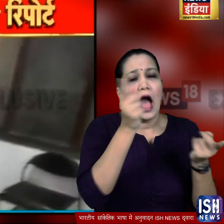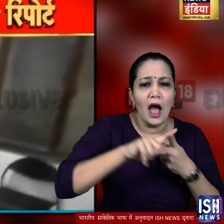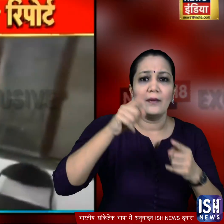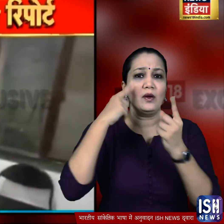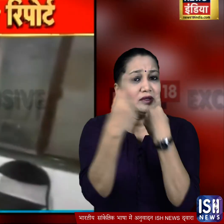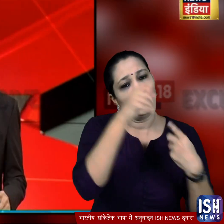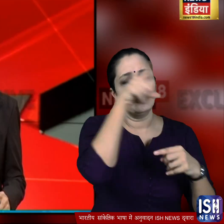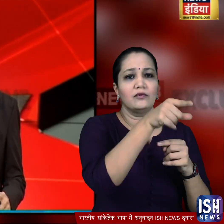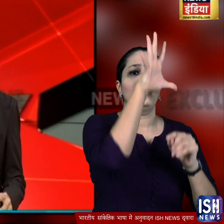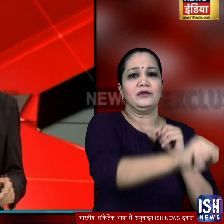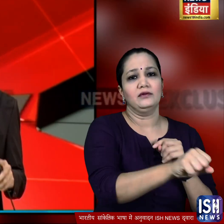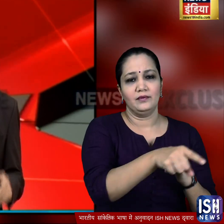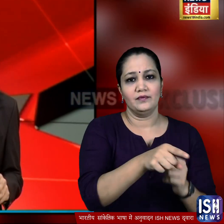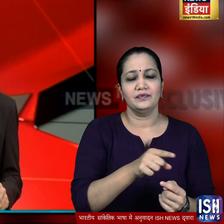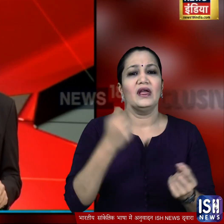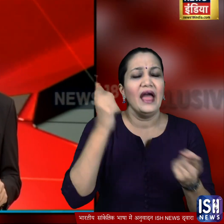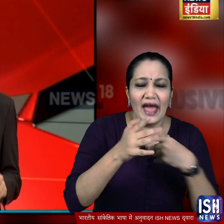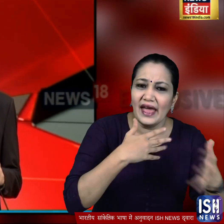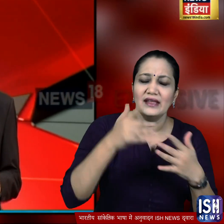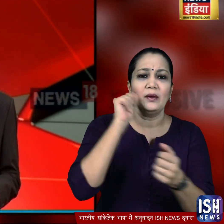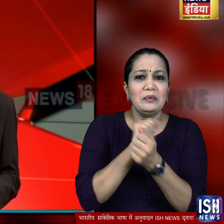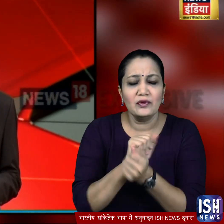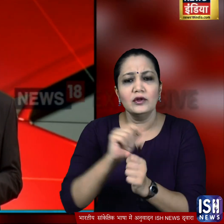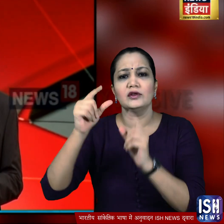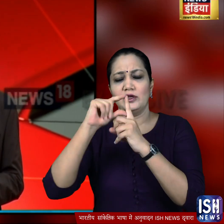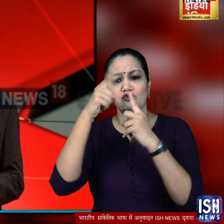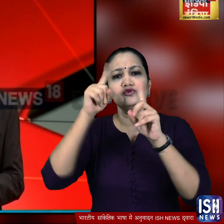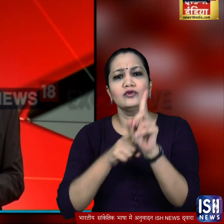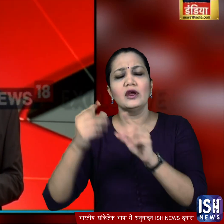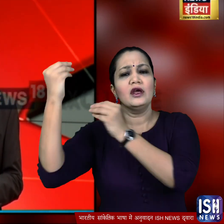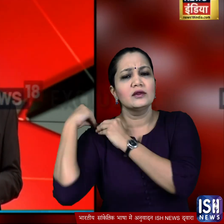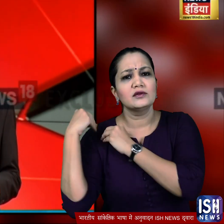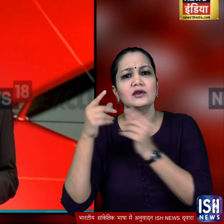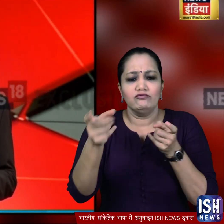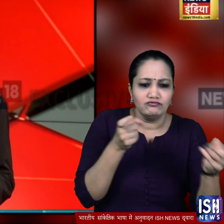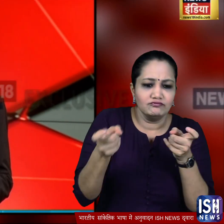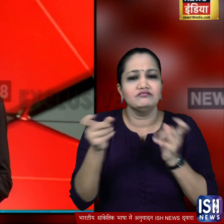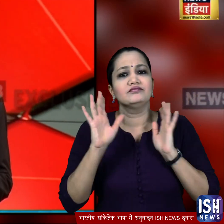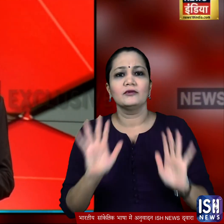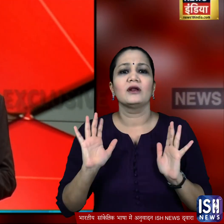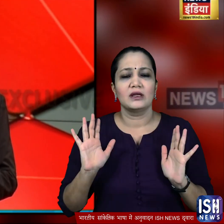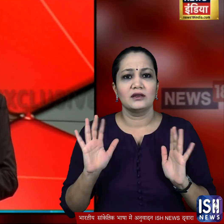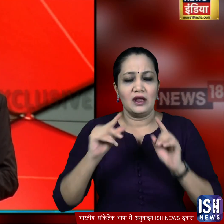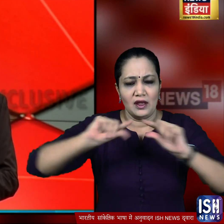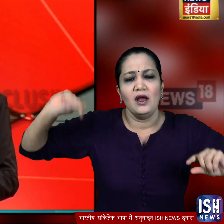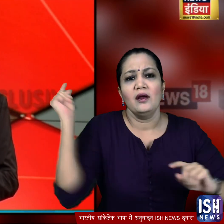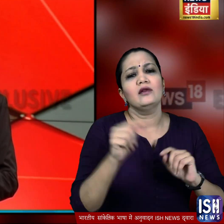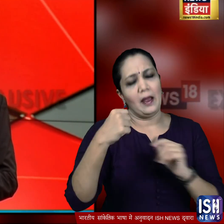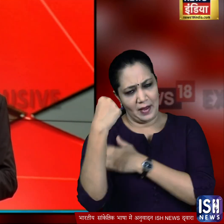लग गया था सौबात की एक बाती है कि कि किसी भी राज्य में पुलिस की ड्यूटी गारून का राज कायम करने की है और उसके लिए डंडा चलाने का अधिकार